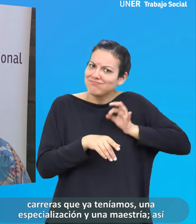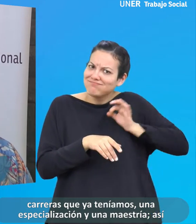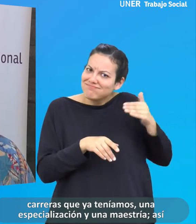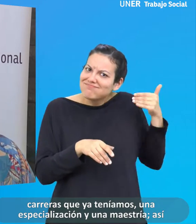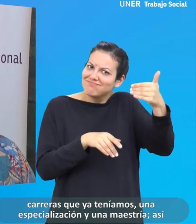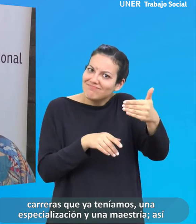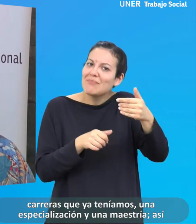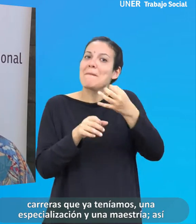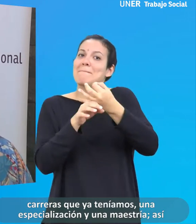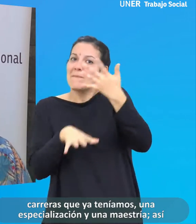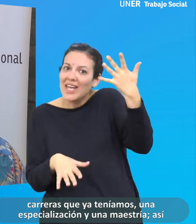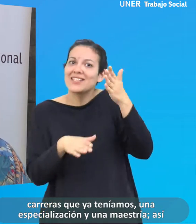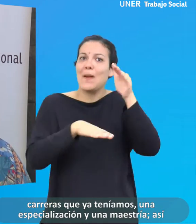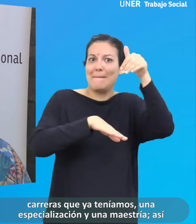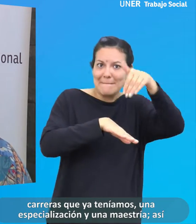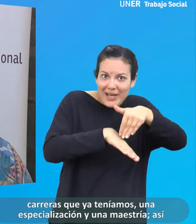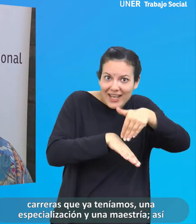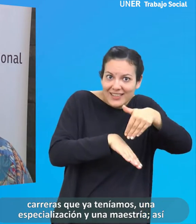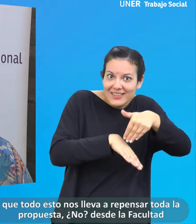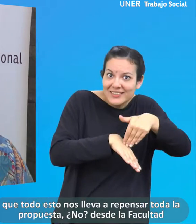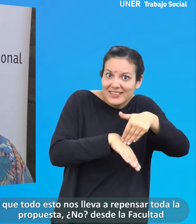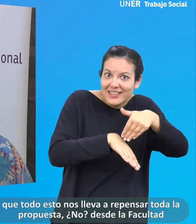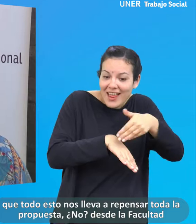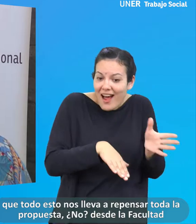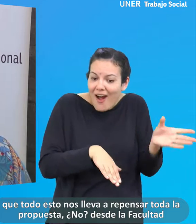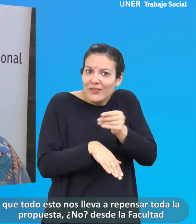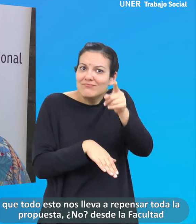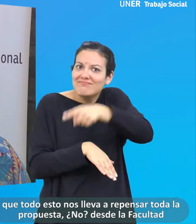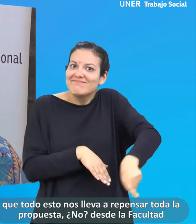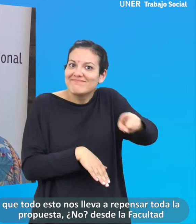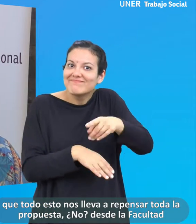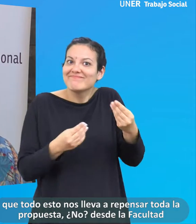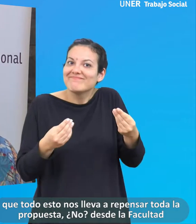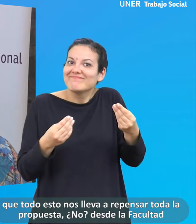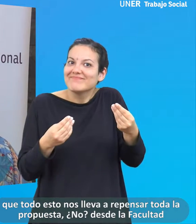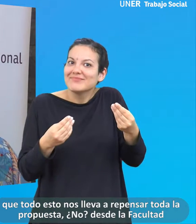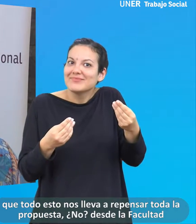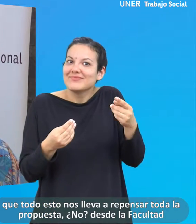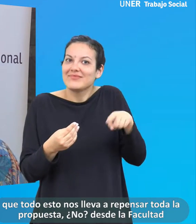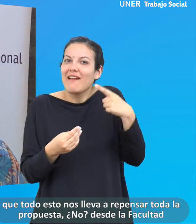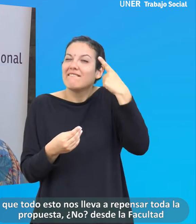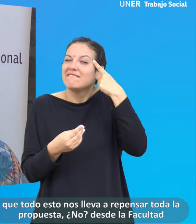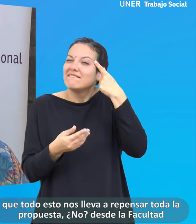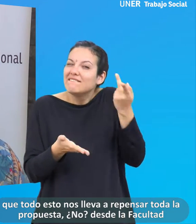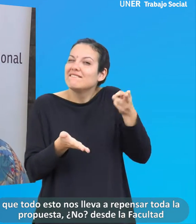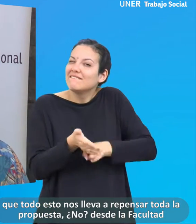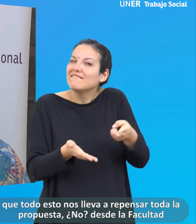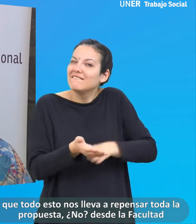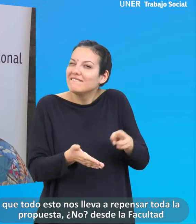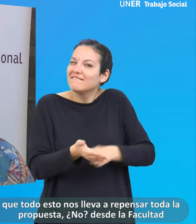teníamos, una especialización y una maestría. Así que todo esto nos lleva a